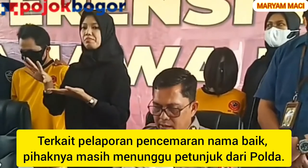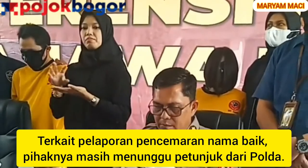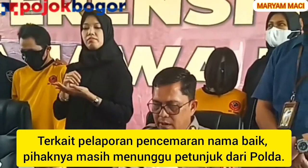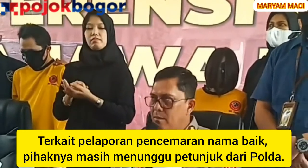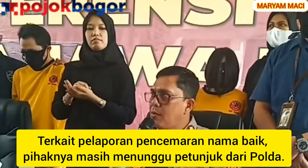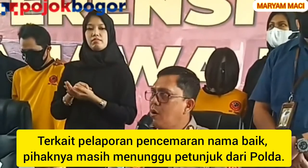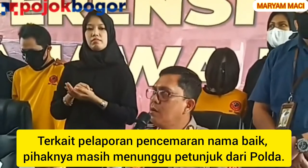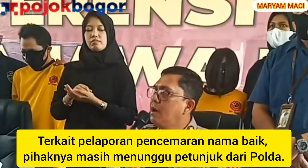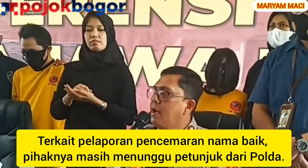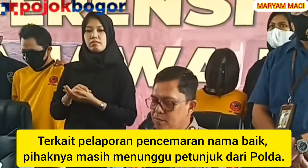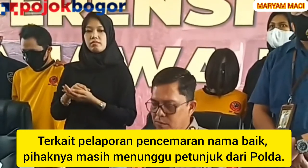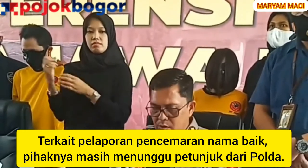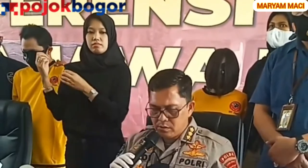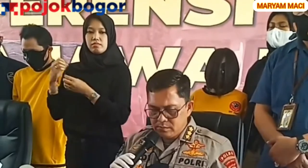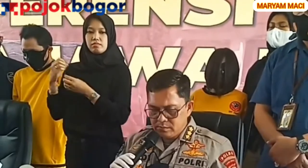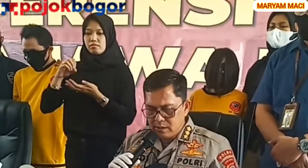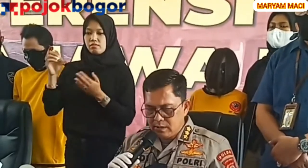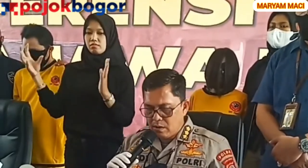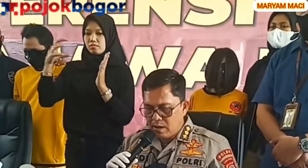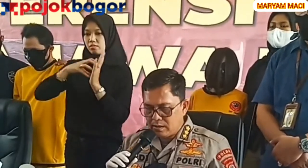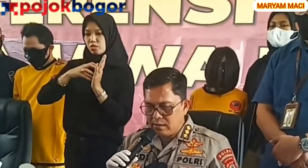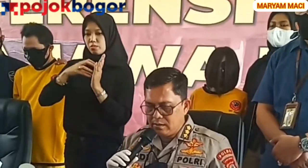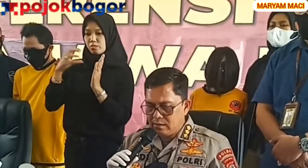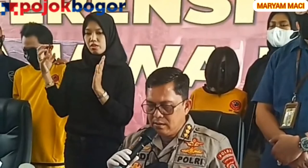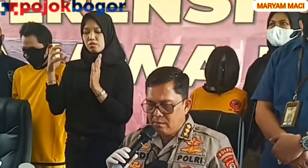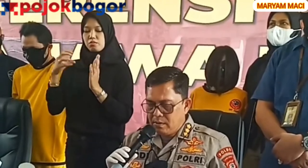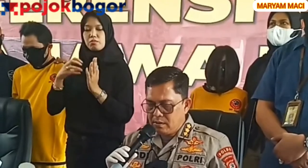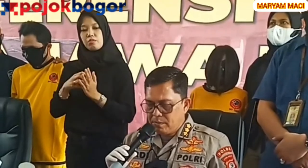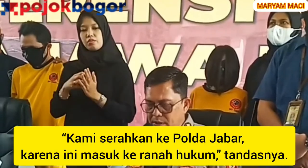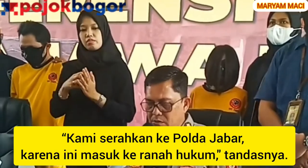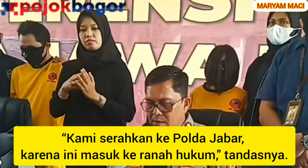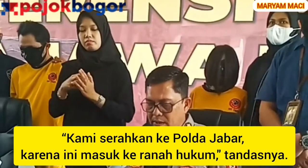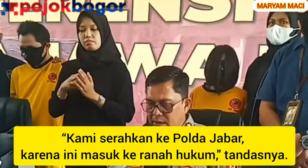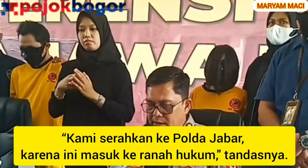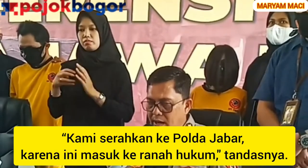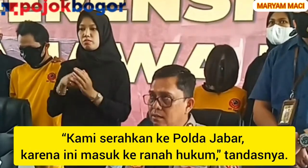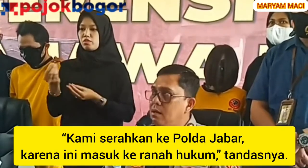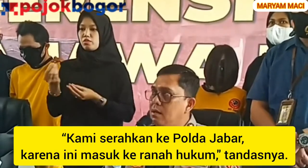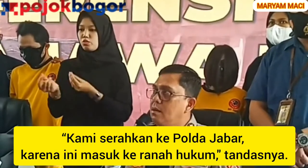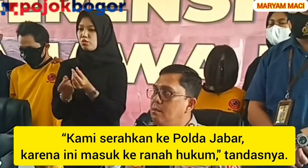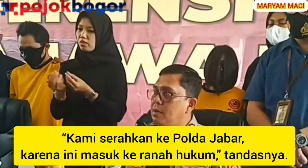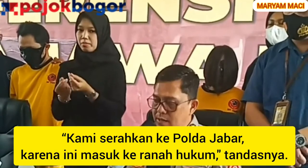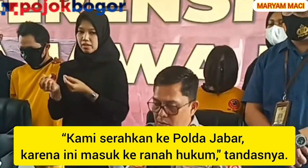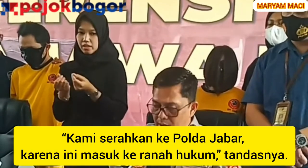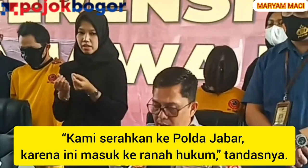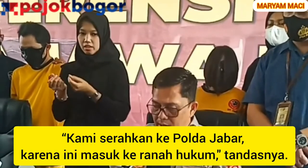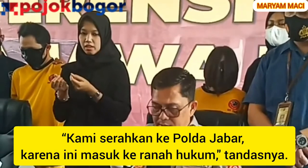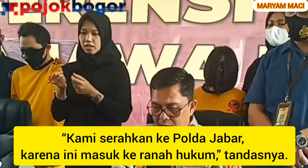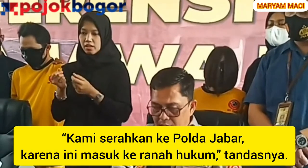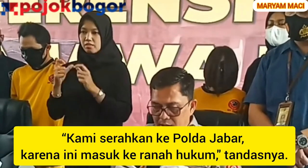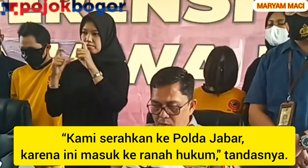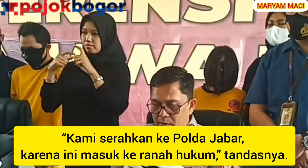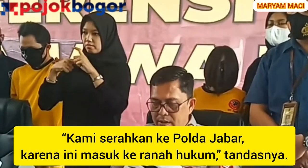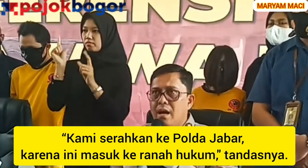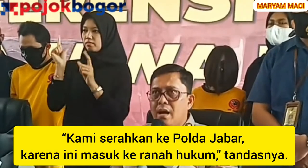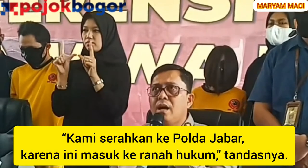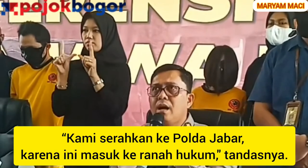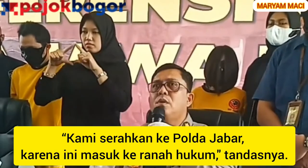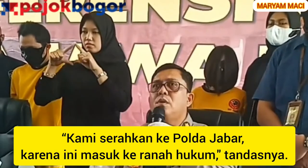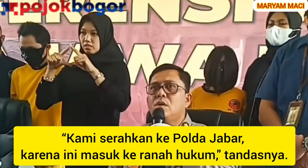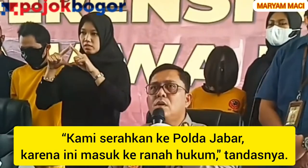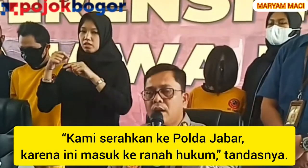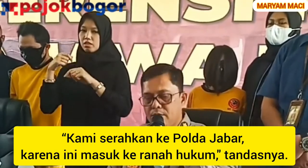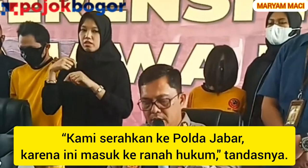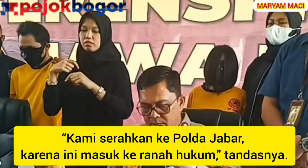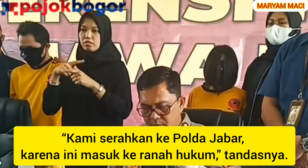menyiarkan, mengimpor, mengekspor, menawarkan, menerjualbelikan, menyewakan, atau menyediakan